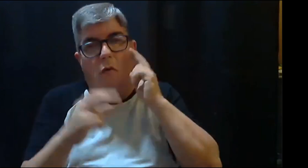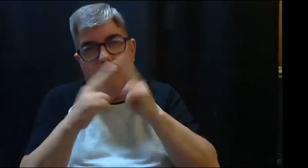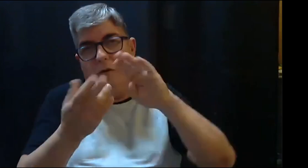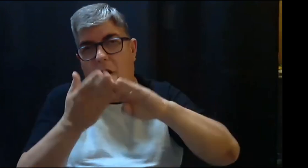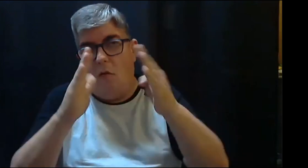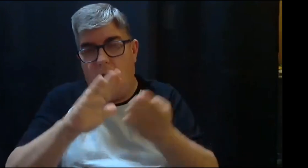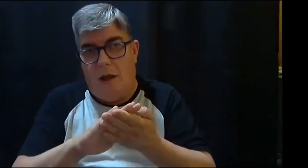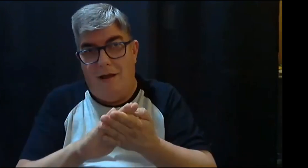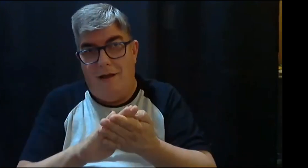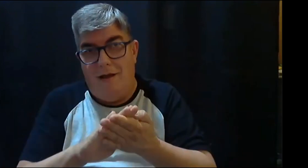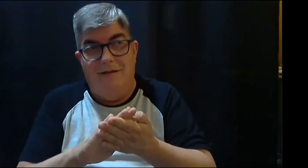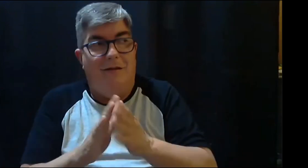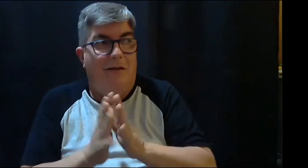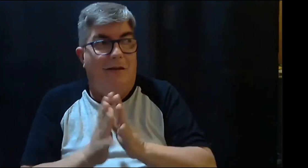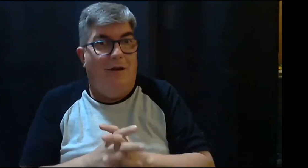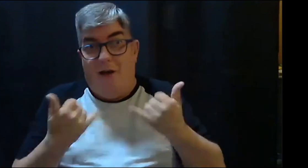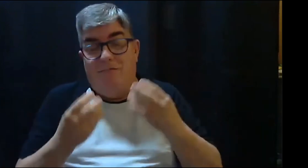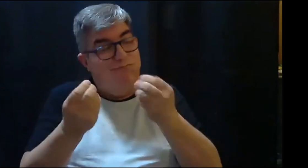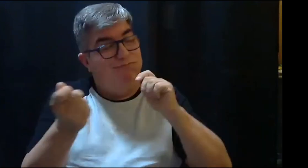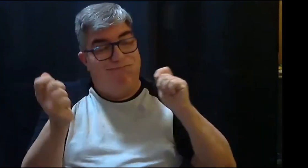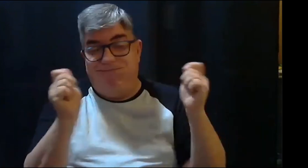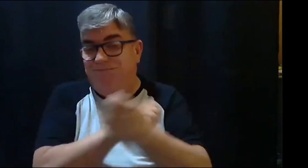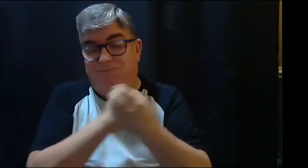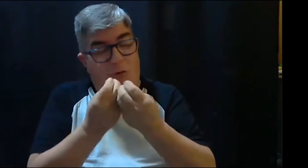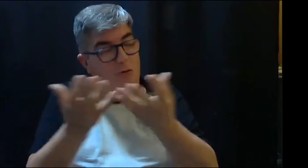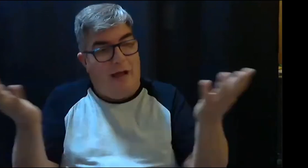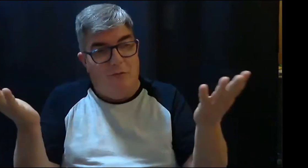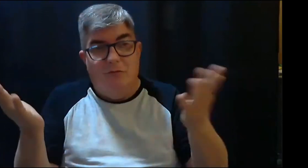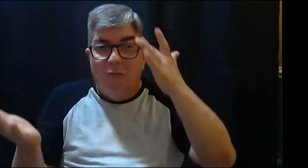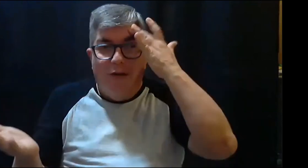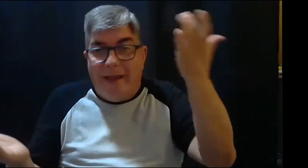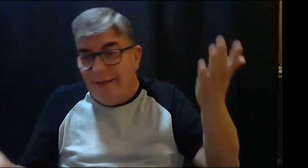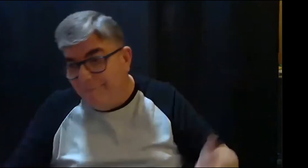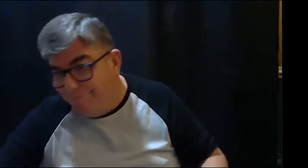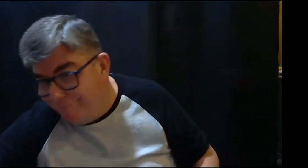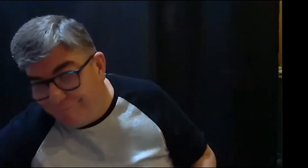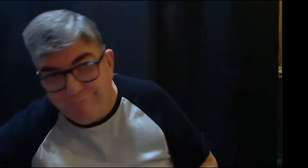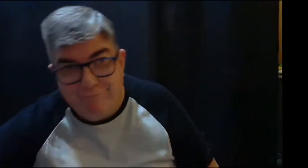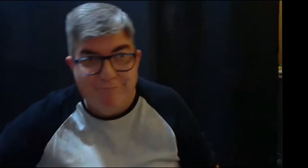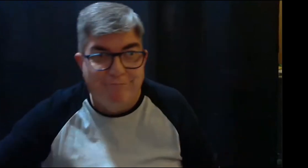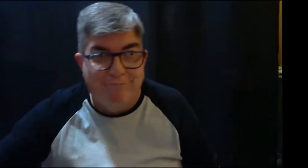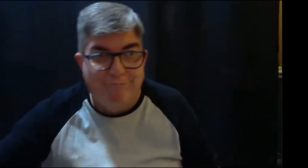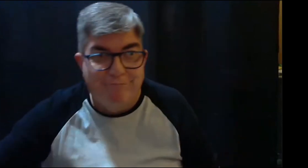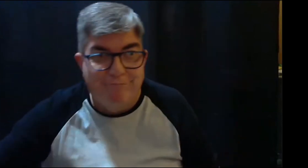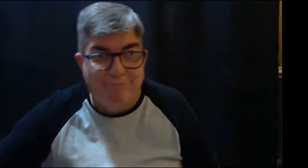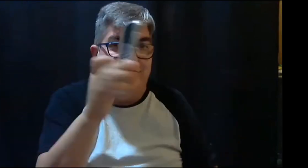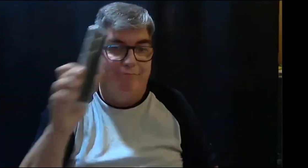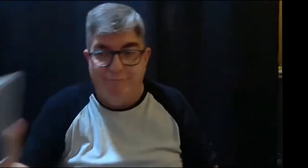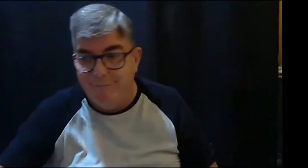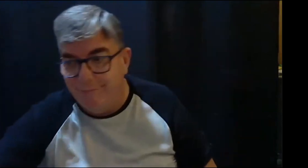30, 40 años que yo conozco la comunidad sorda, la verdad ha habido un cambio muy positivo, ha